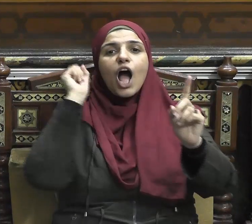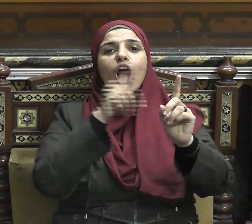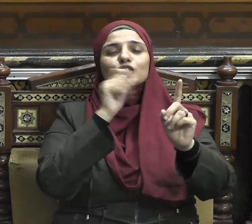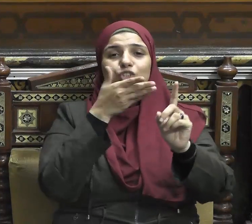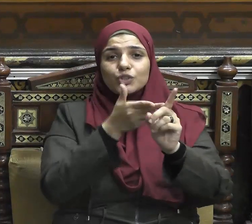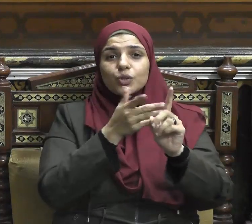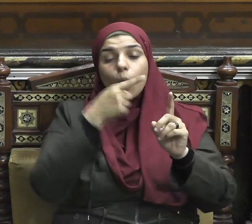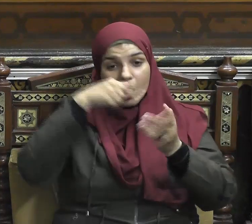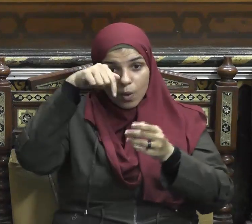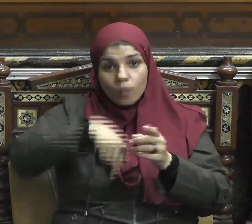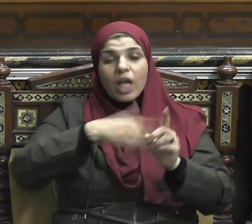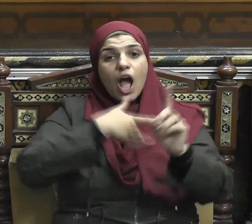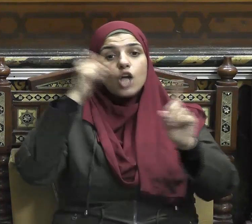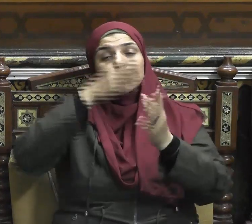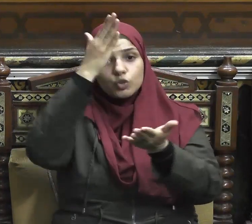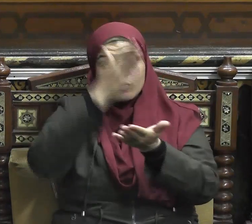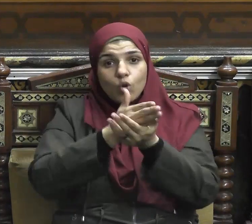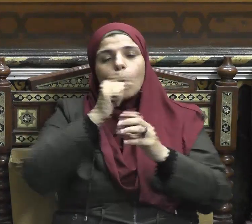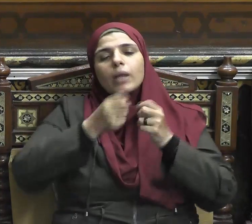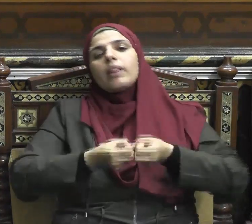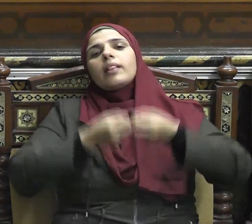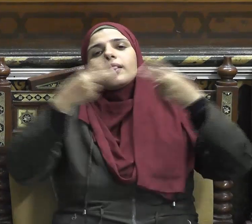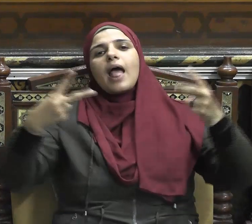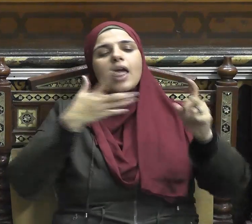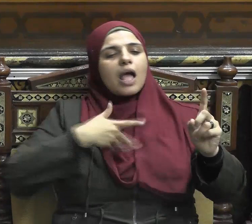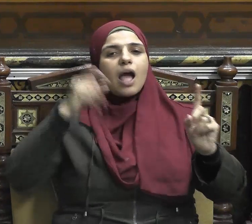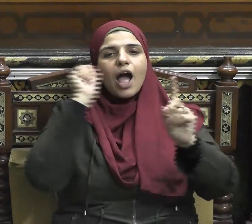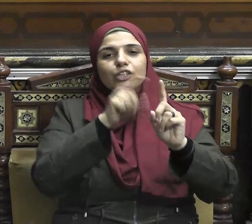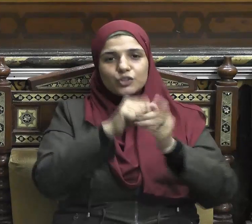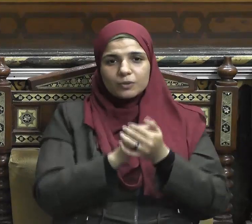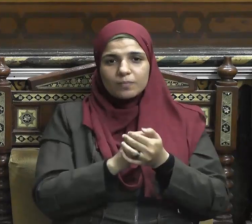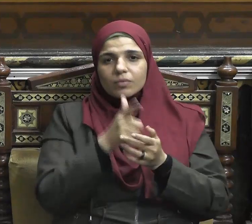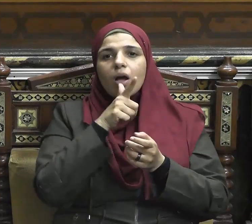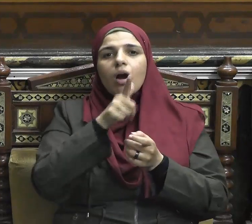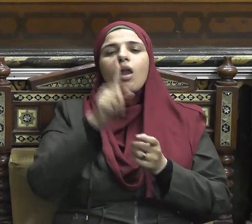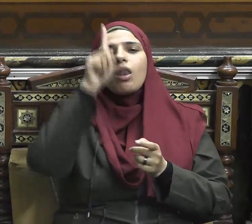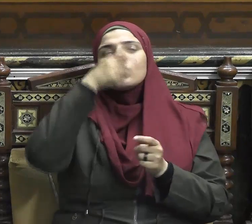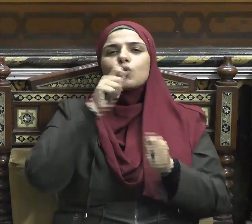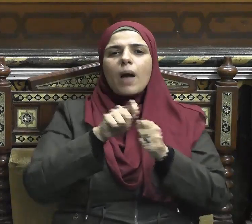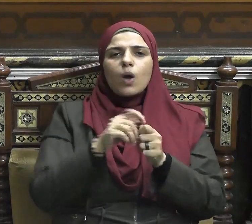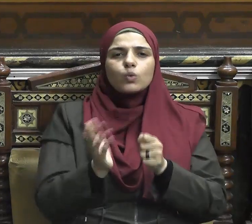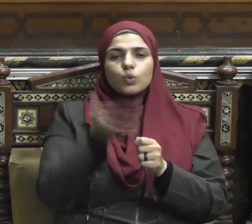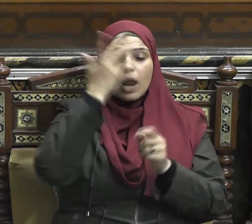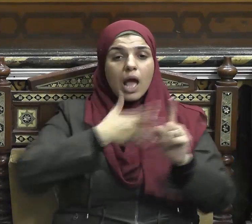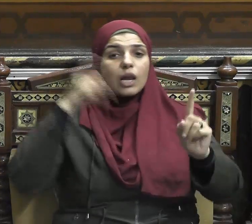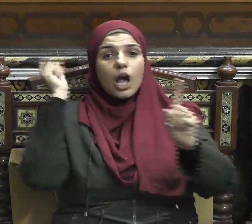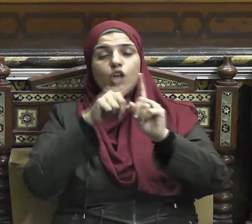الزور والعمل به فليس لله حاجة في أن يدع طعامه وشرابه